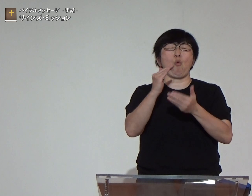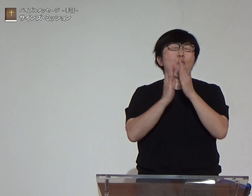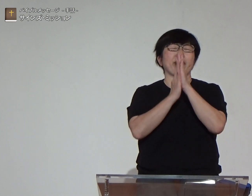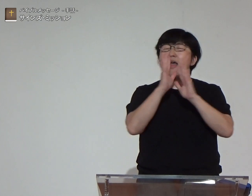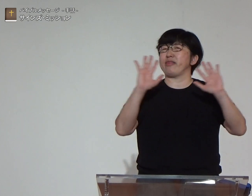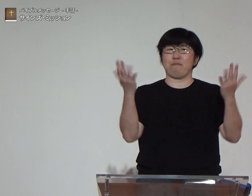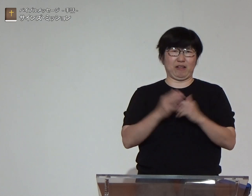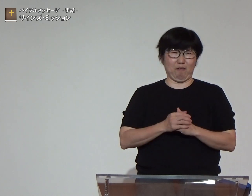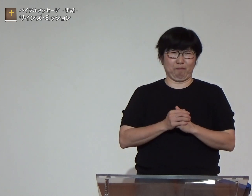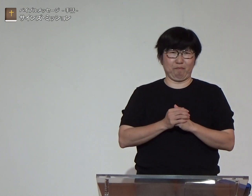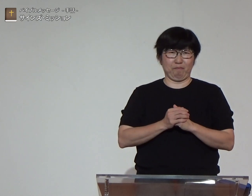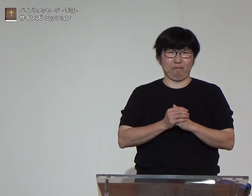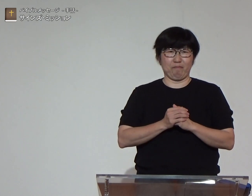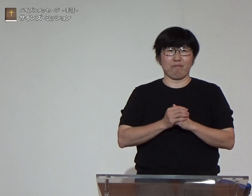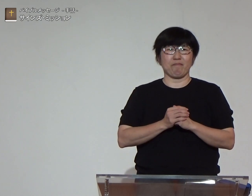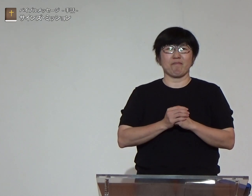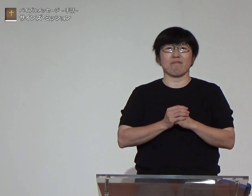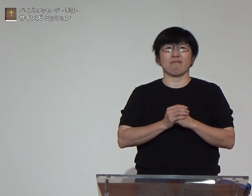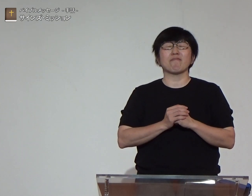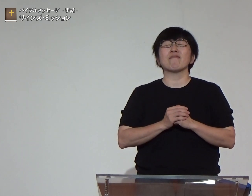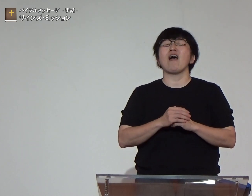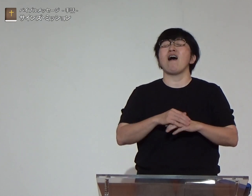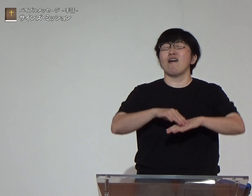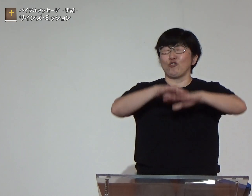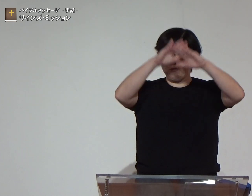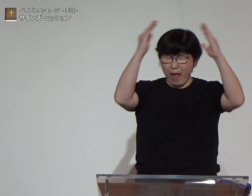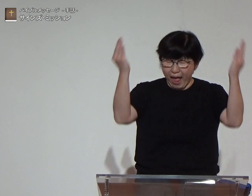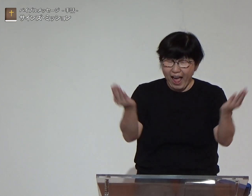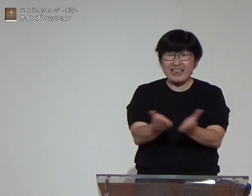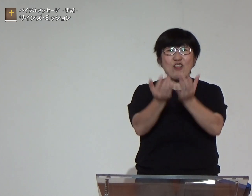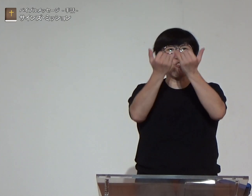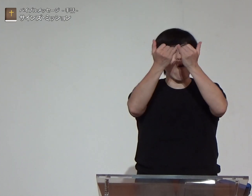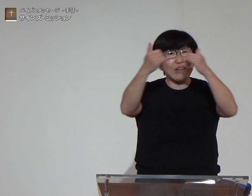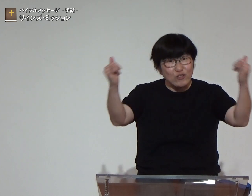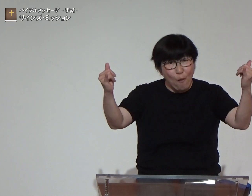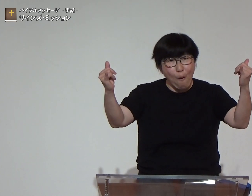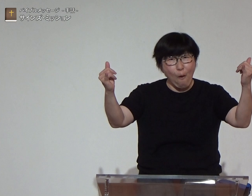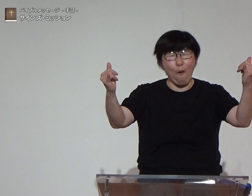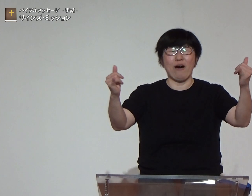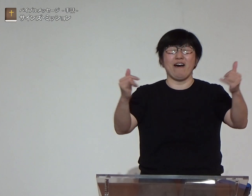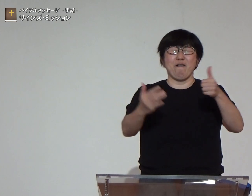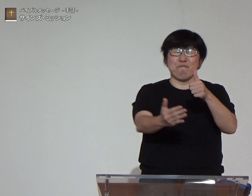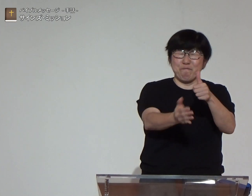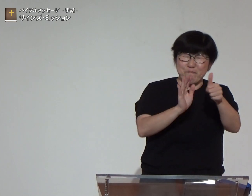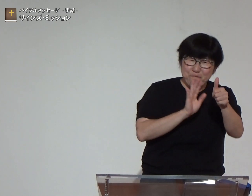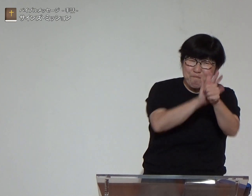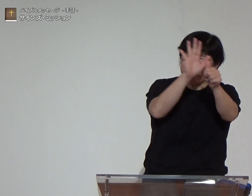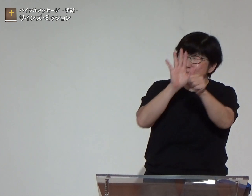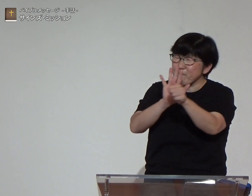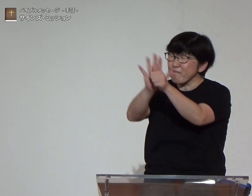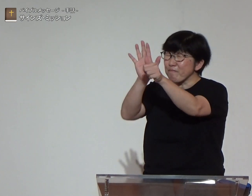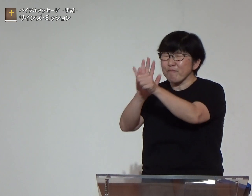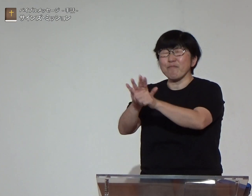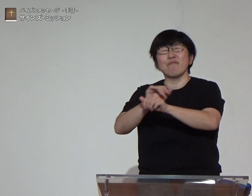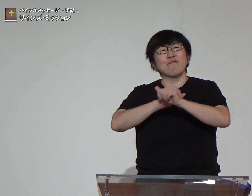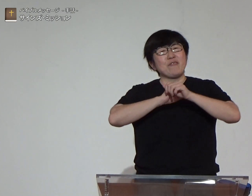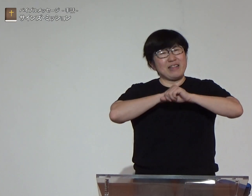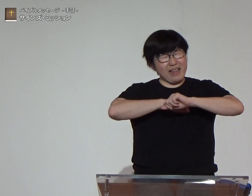滅びることを望んでおられませんすべての人が救われて